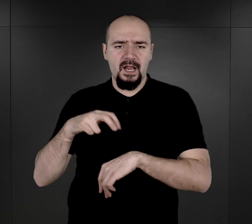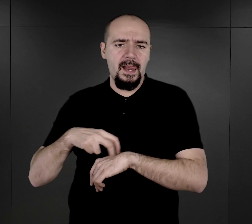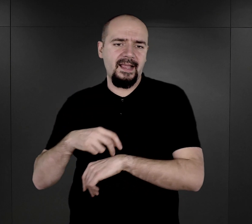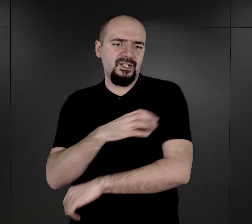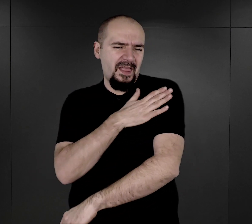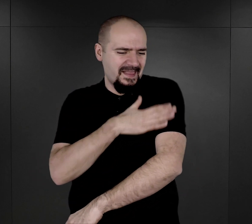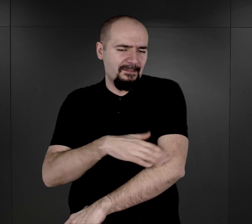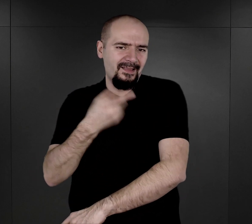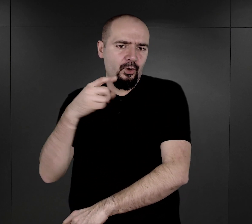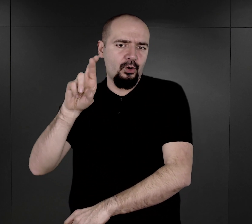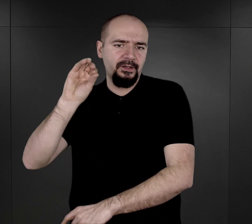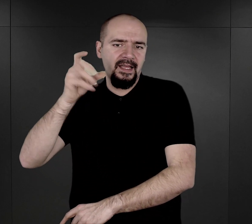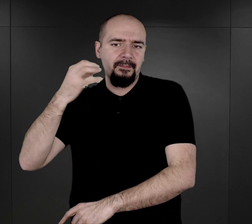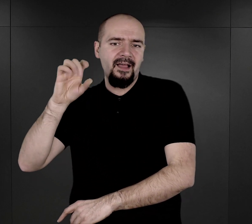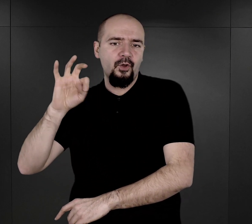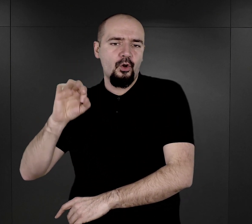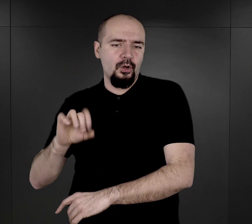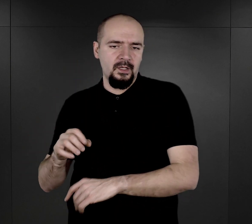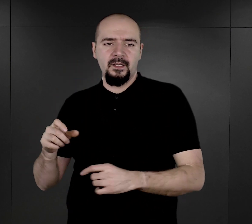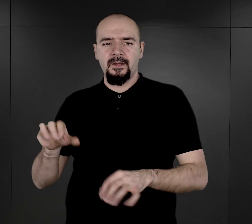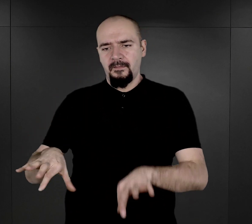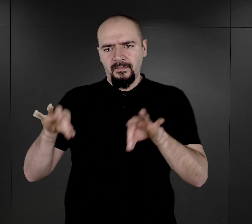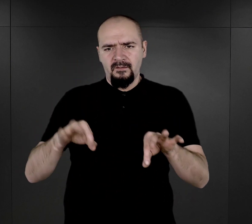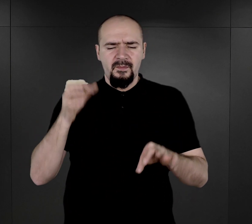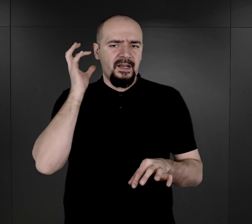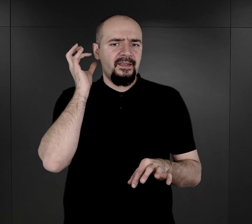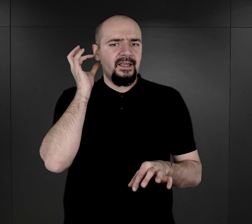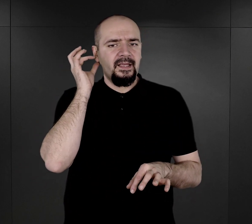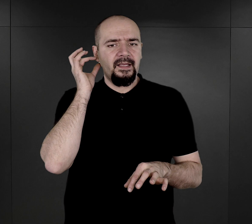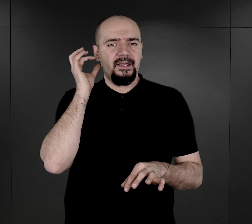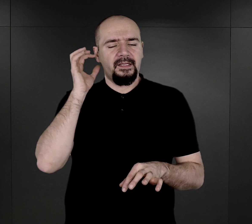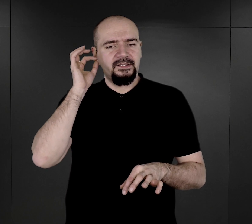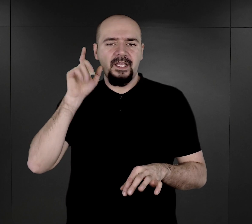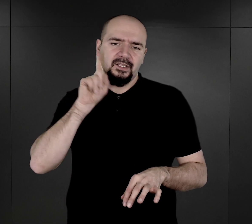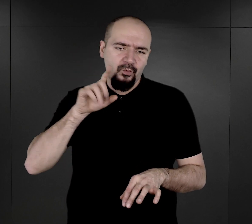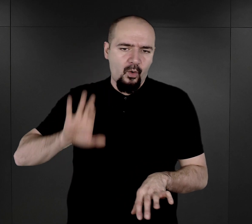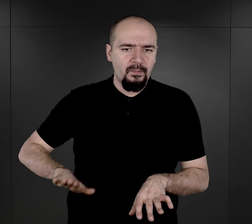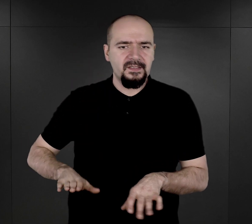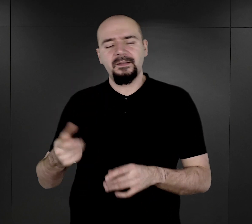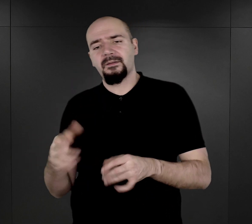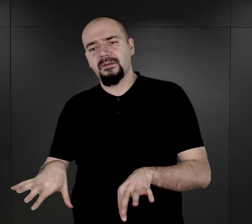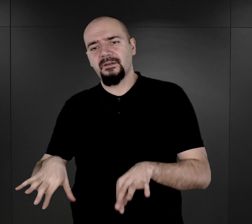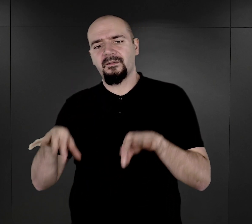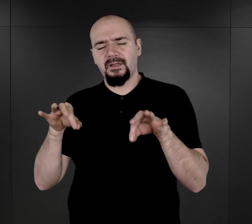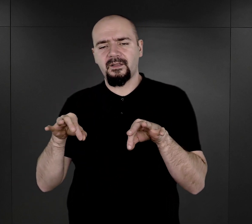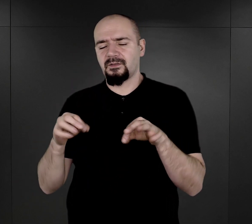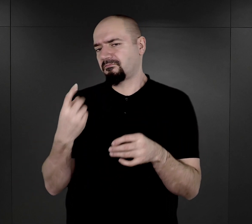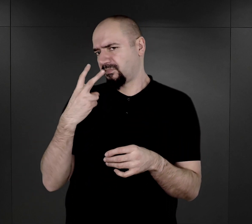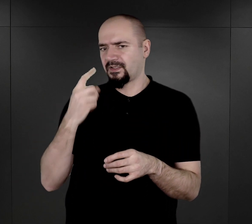inne osoby. Wybrane dzieci charakteryzowały się tym, że właśnie na policzku pojawiła się rana, która się